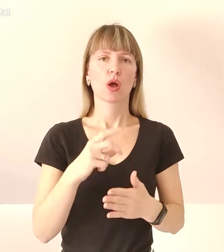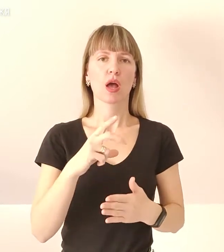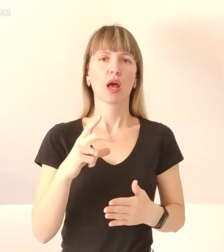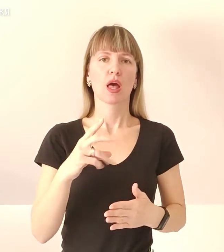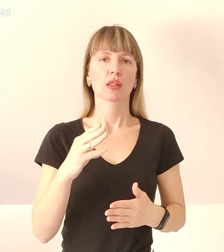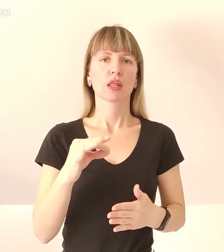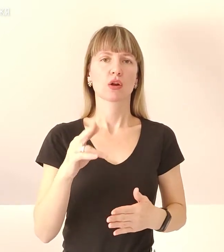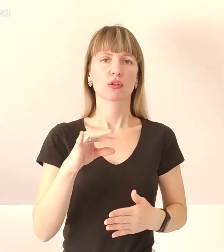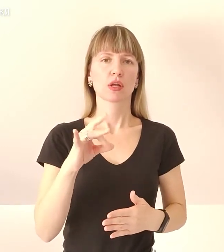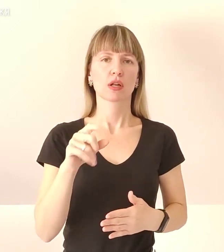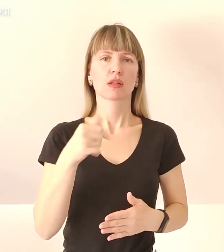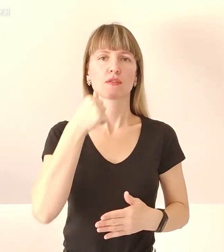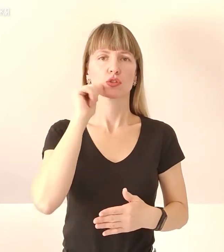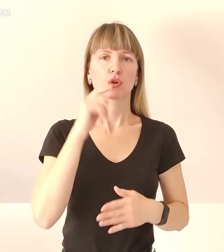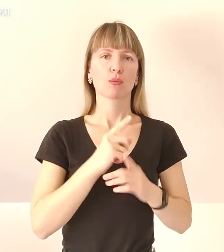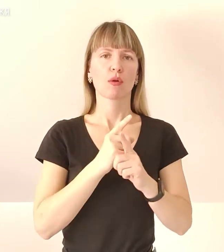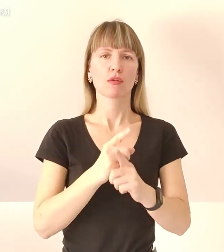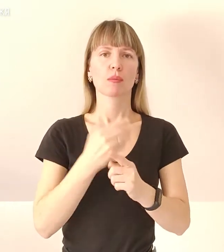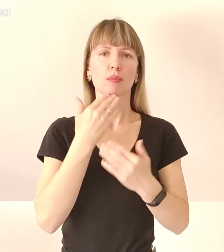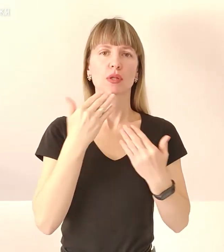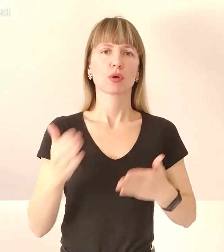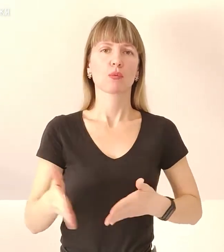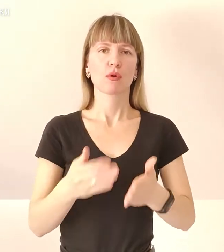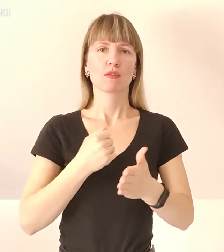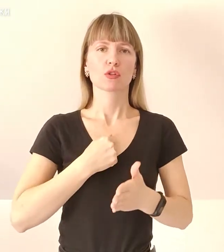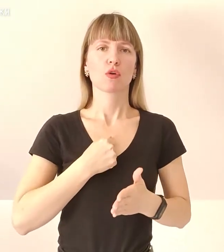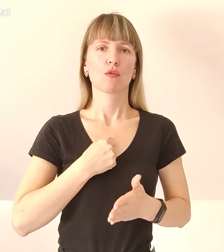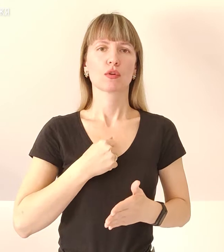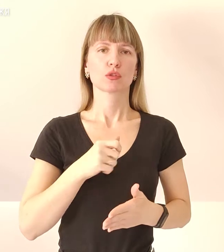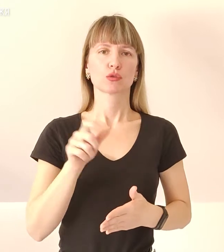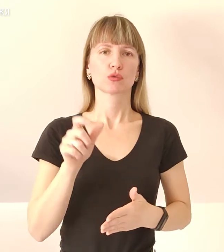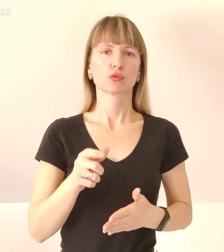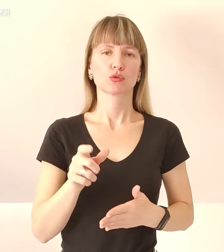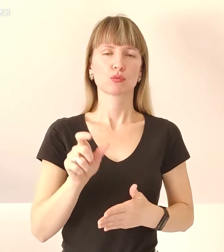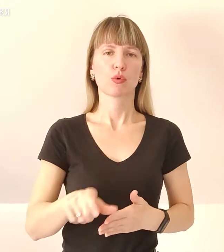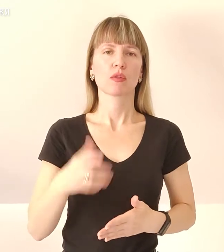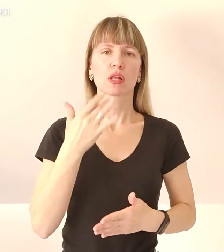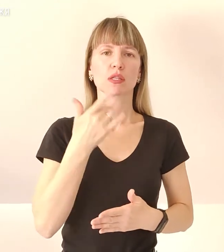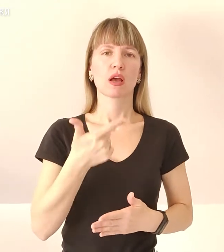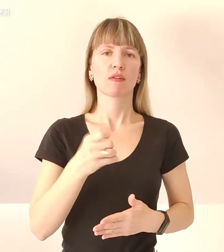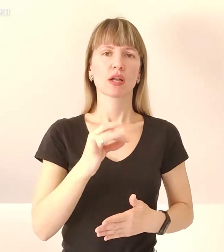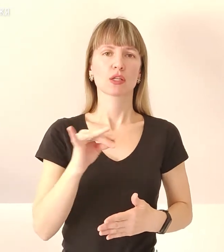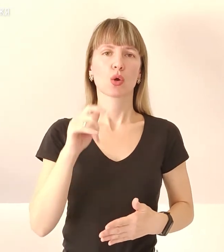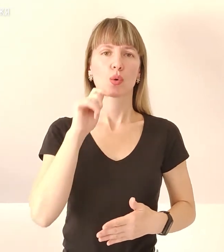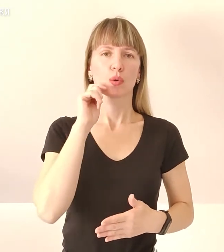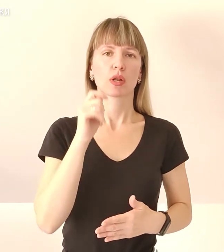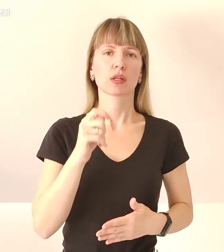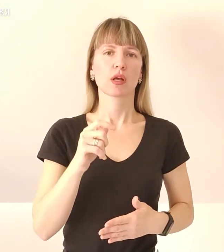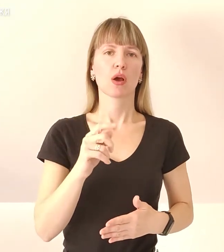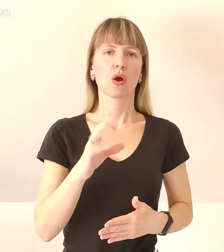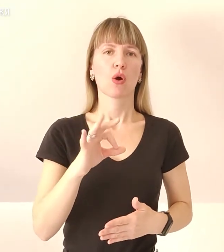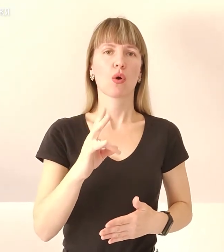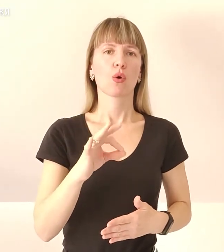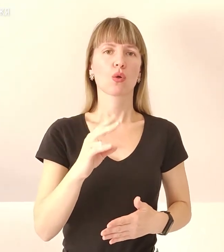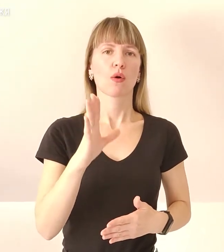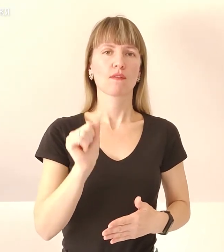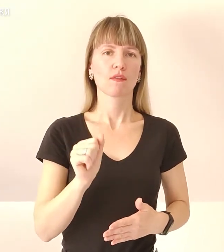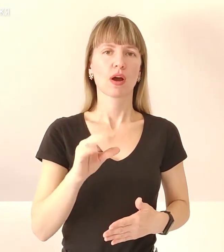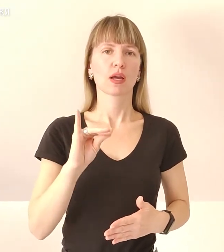бо вчора там проводжали в останню путь військовослужбовців Національної гвардії України Євгена Околова та Михайла Фролікова.